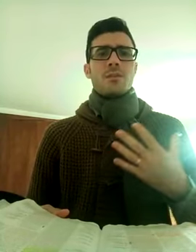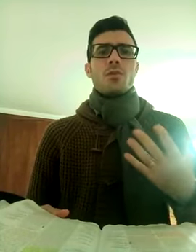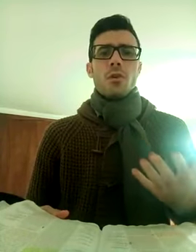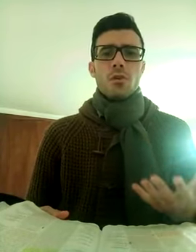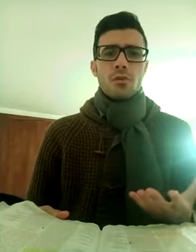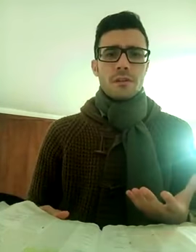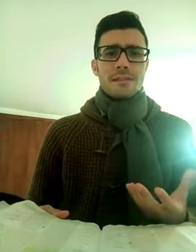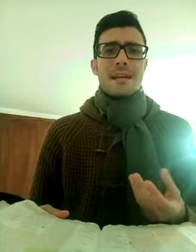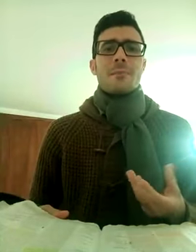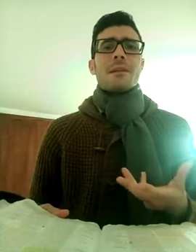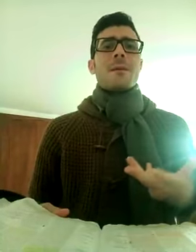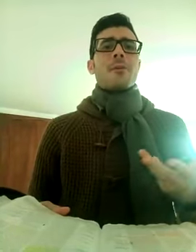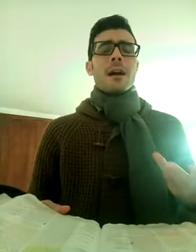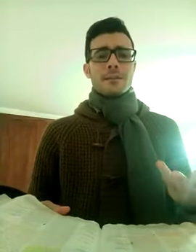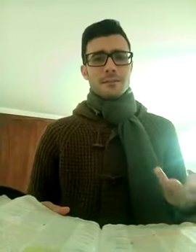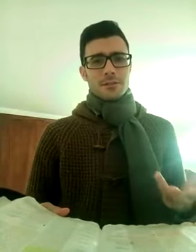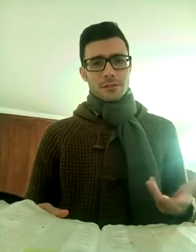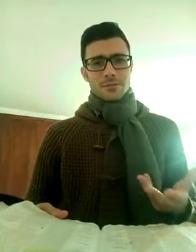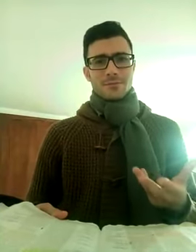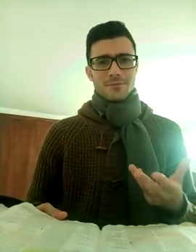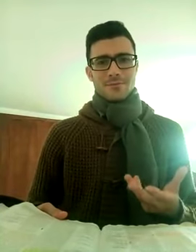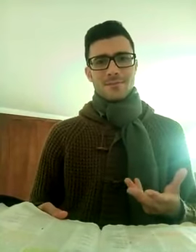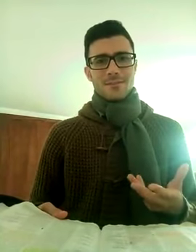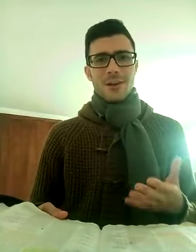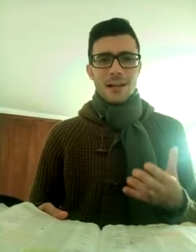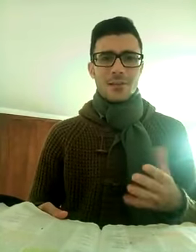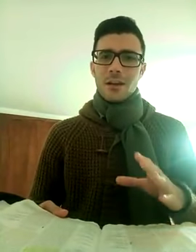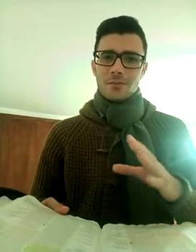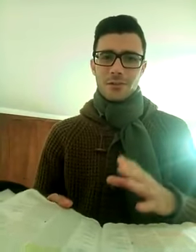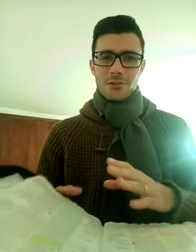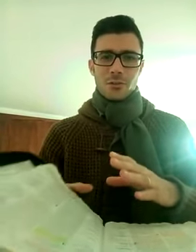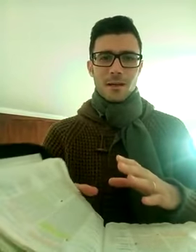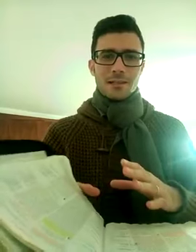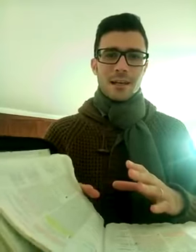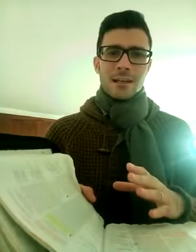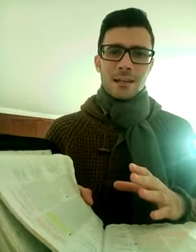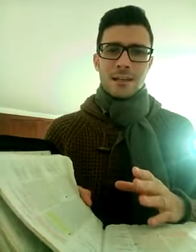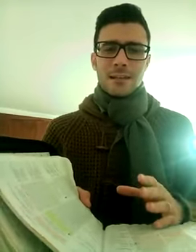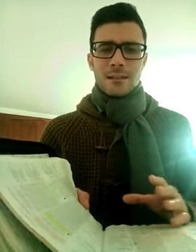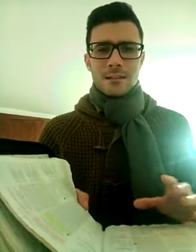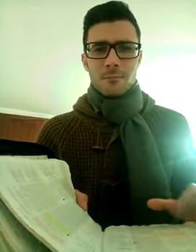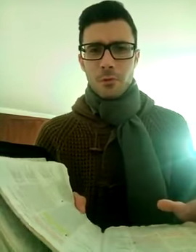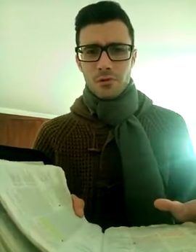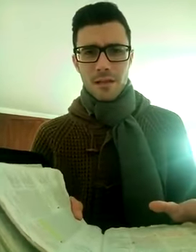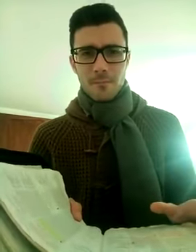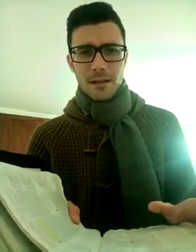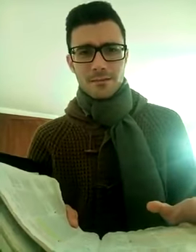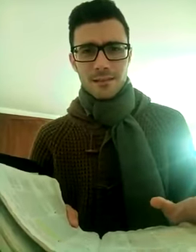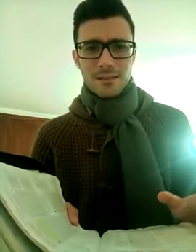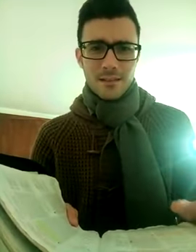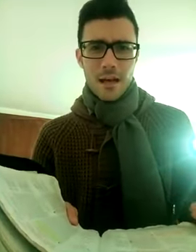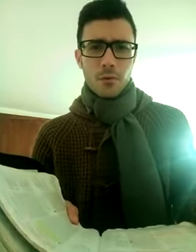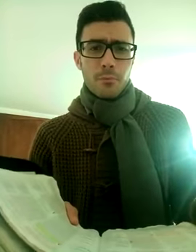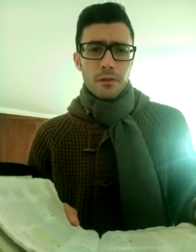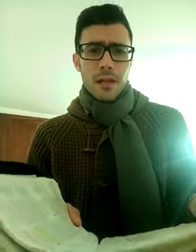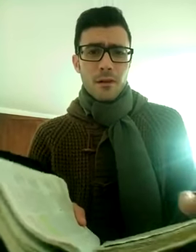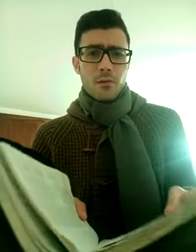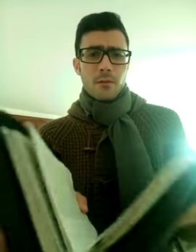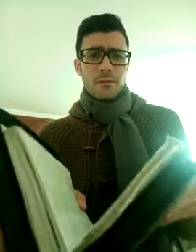noi siamo innamorati di Gesù, guardi, ora ti faccio una domanda, può sembrarti strano, oppure direi, ma come è